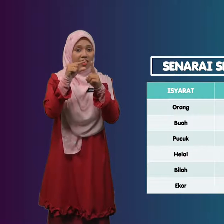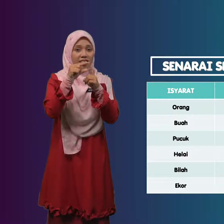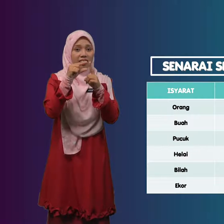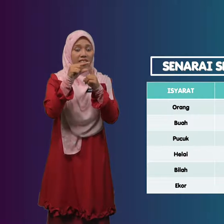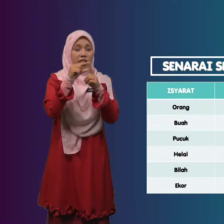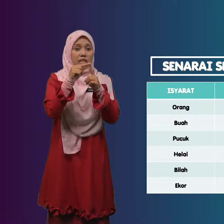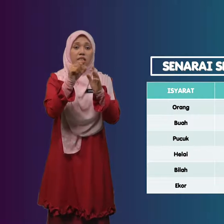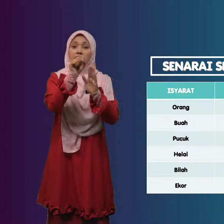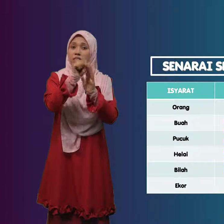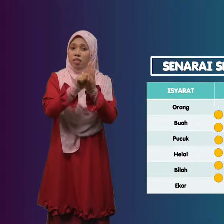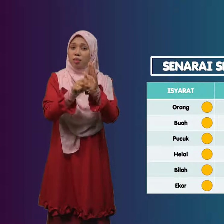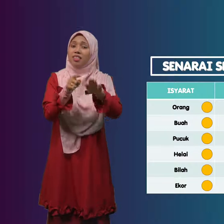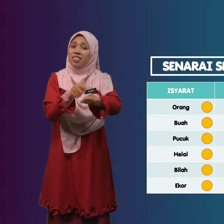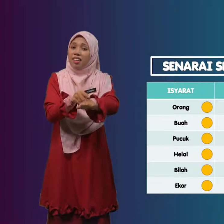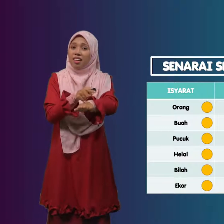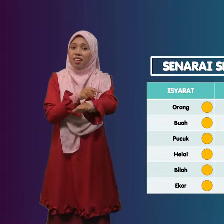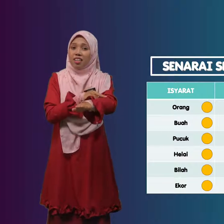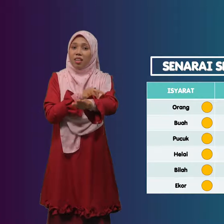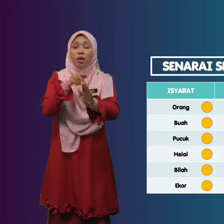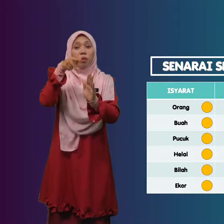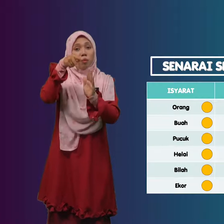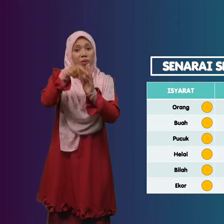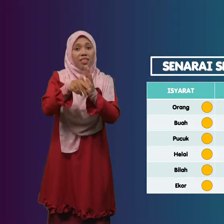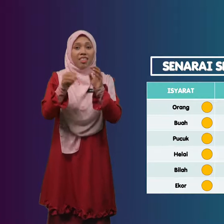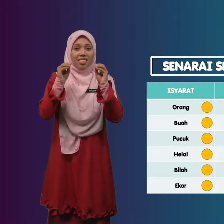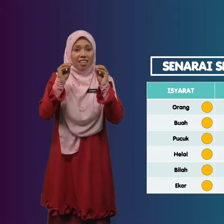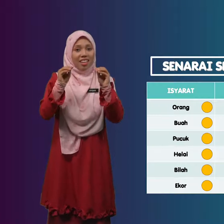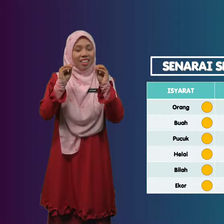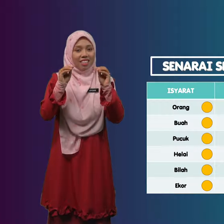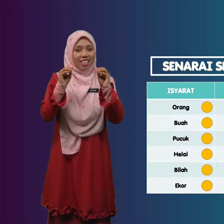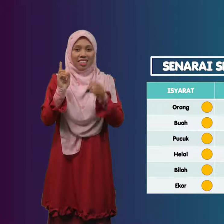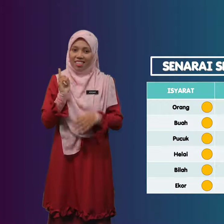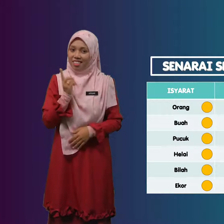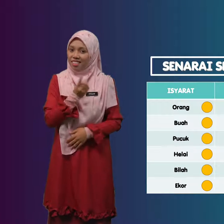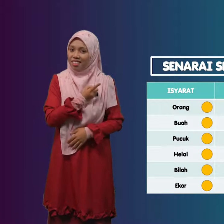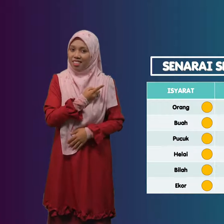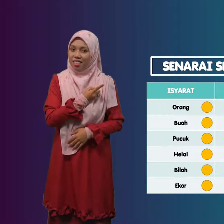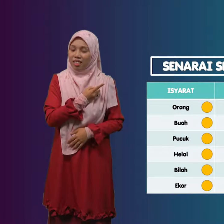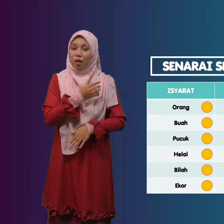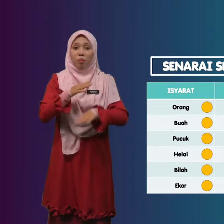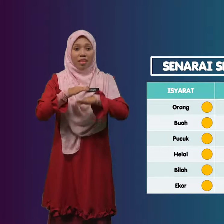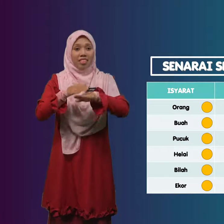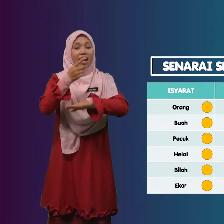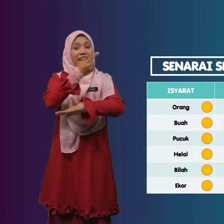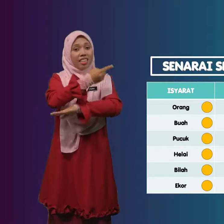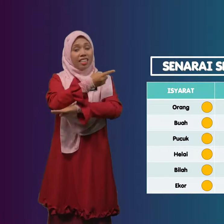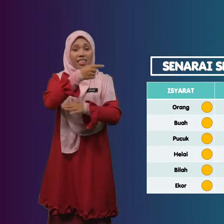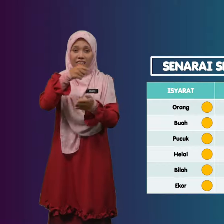sepanjang pengajaran kita pada hari ini.